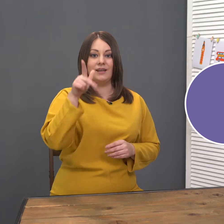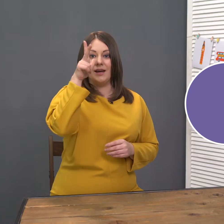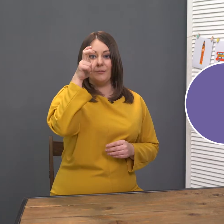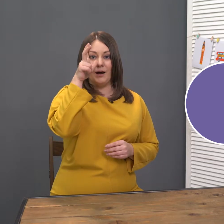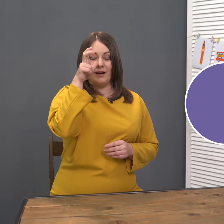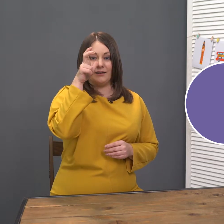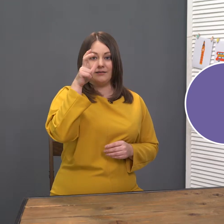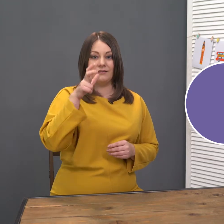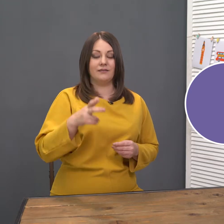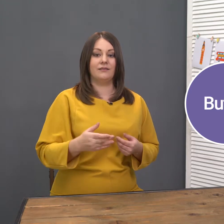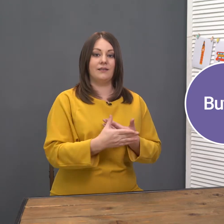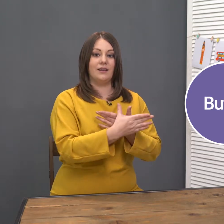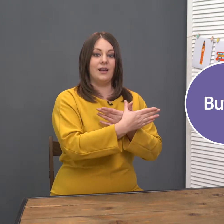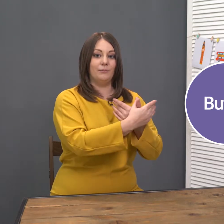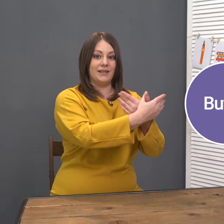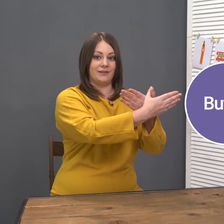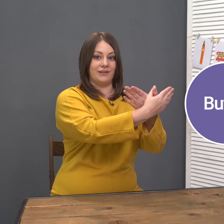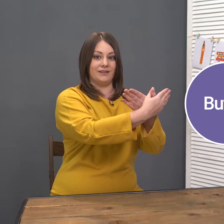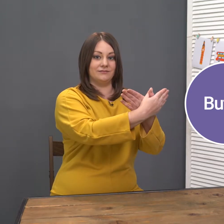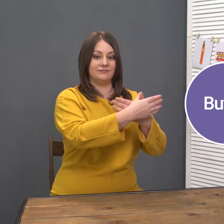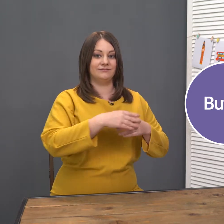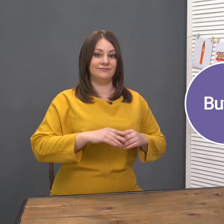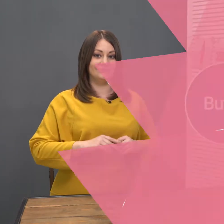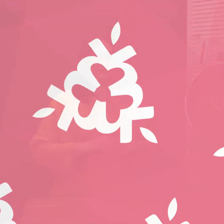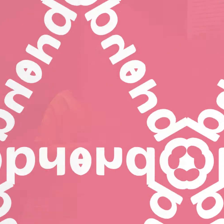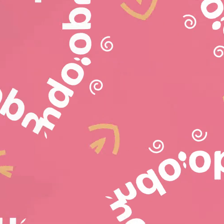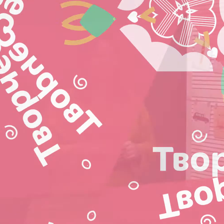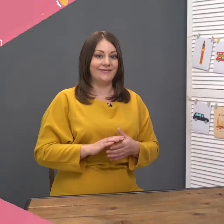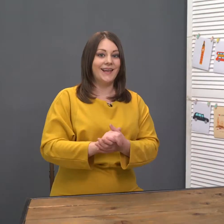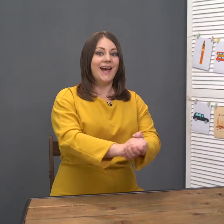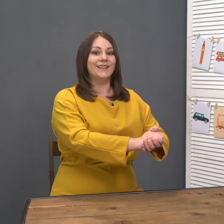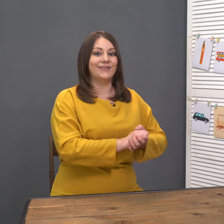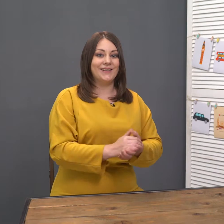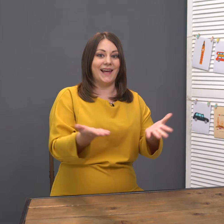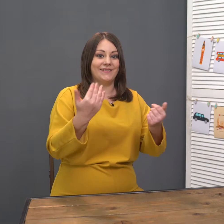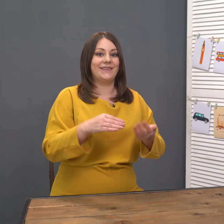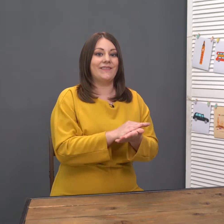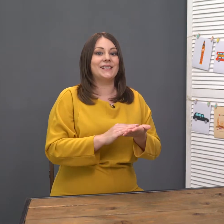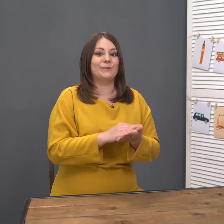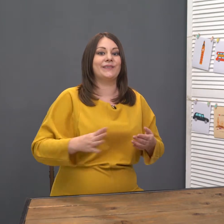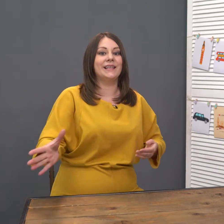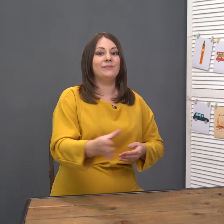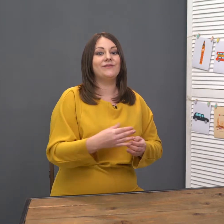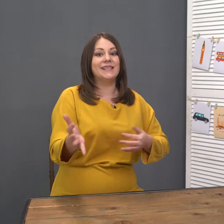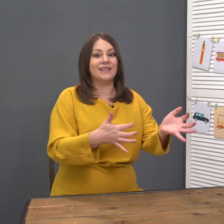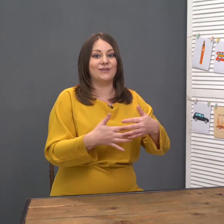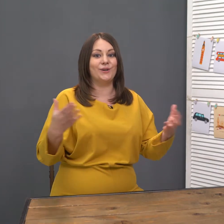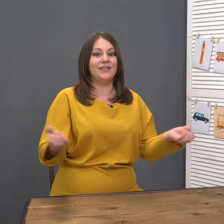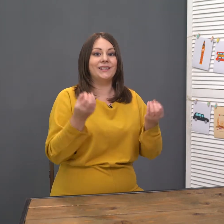Bug. Butterfly. Друзья, давайте повторим всех животных